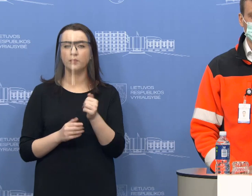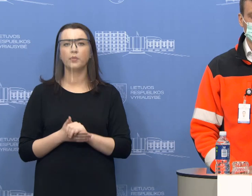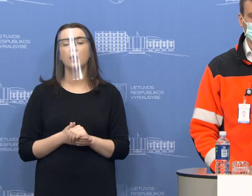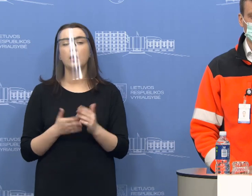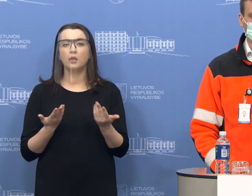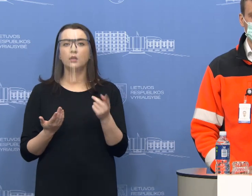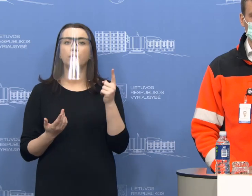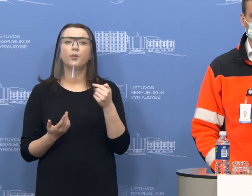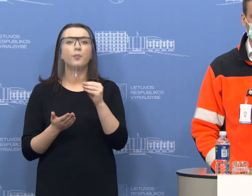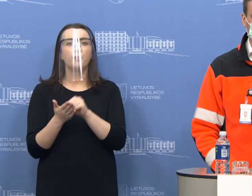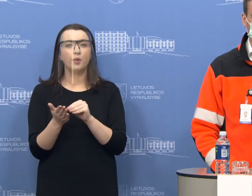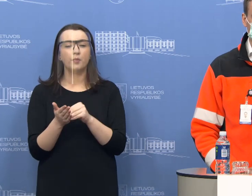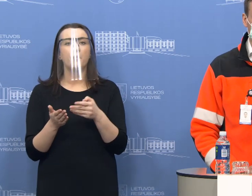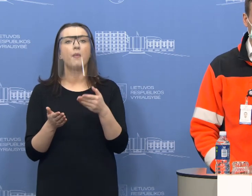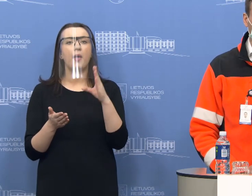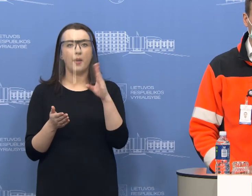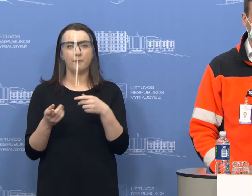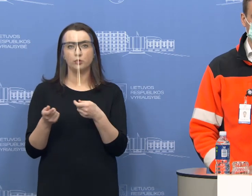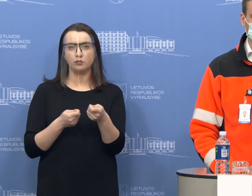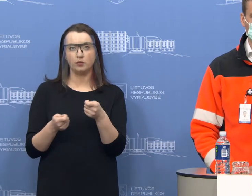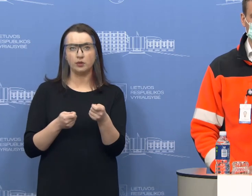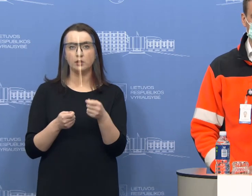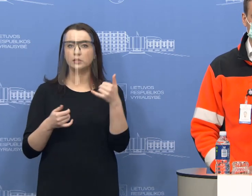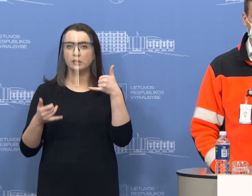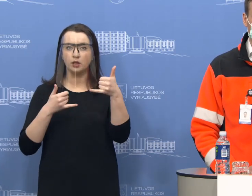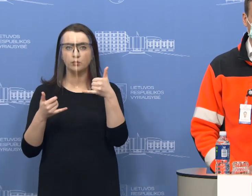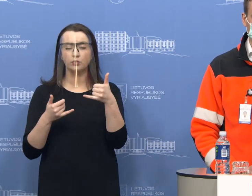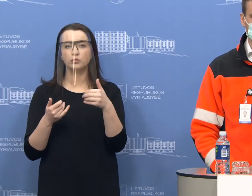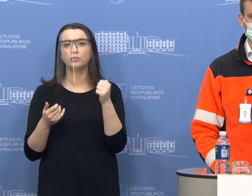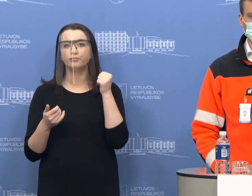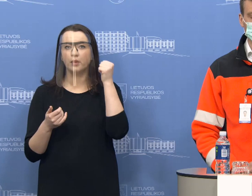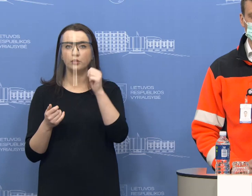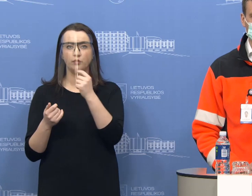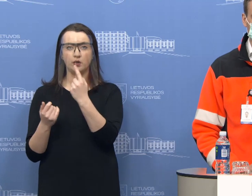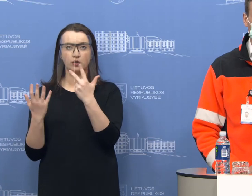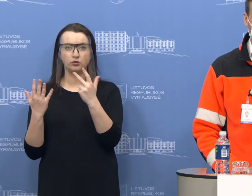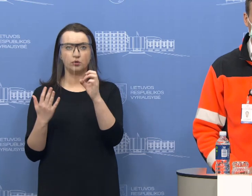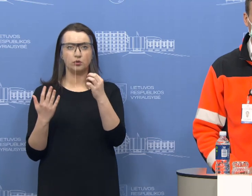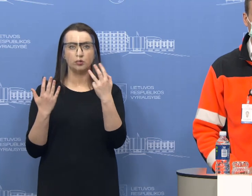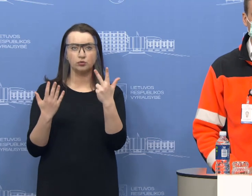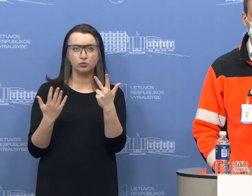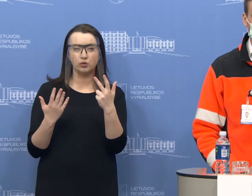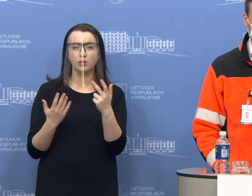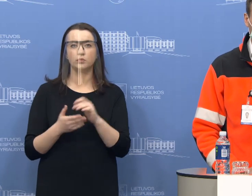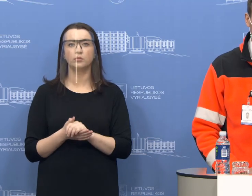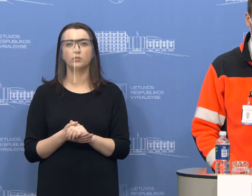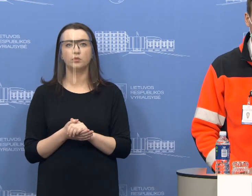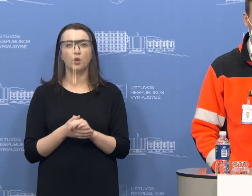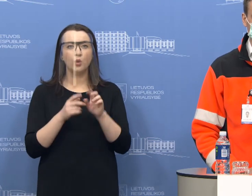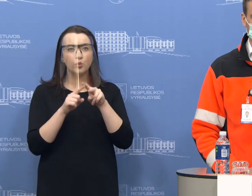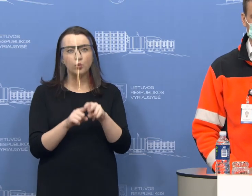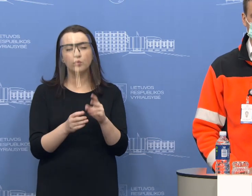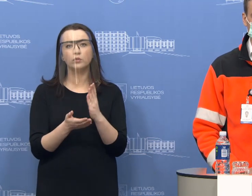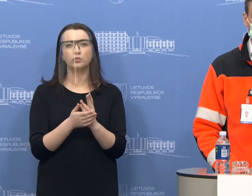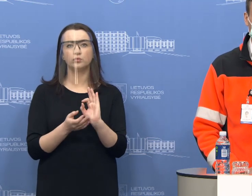kaip ir minėjau, mums pavyko suvaldyti skambučius rautą dėka 18.08 ir kvietimų skaičius drastiškai nepadidėjo greitosios